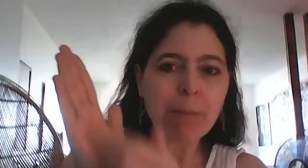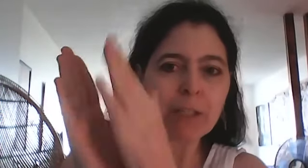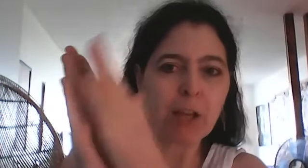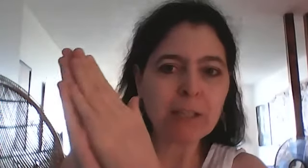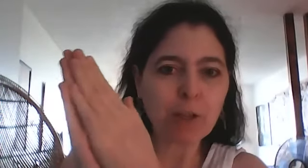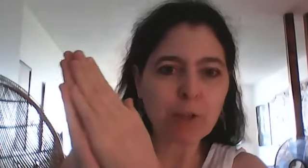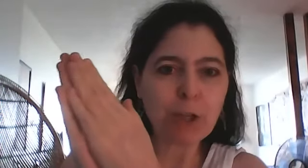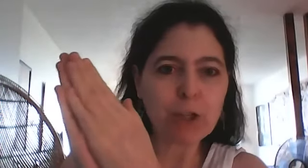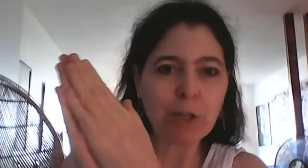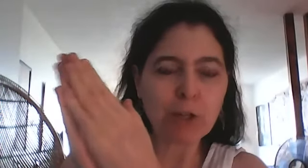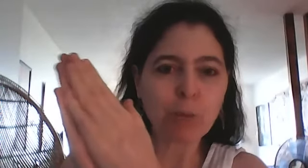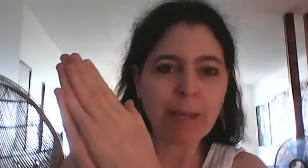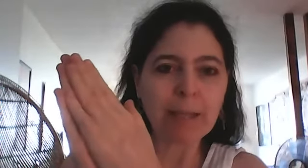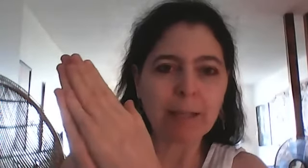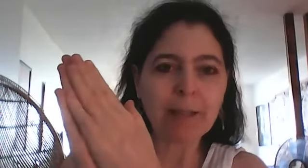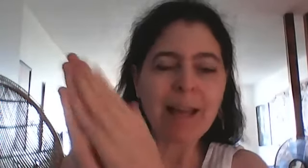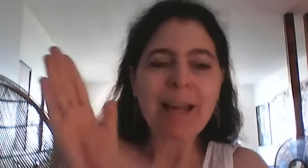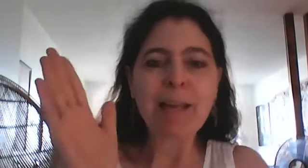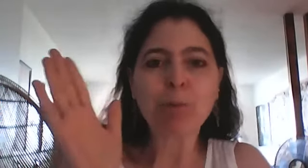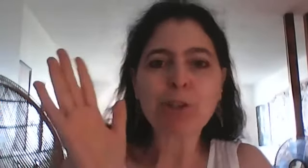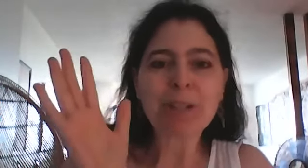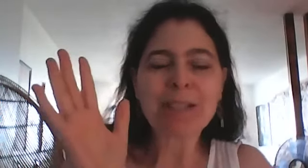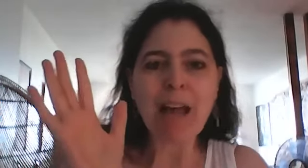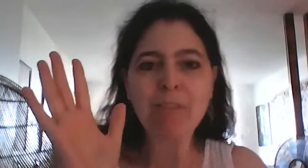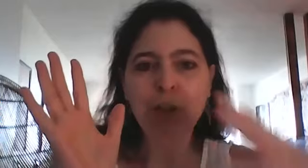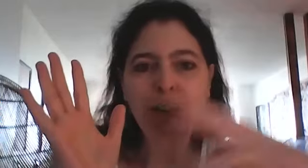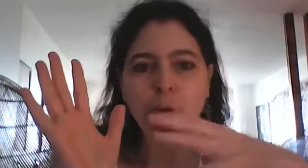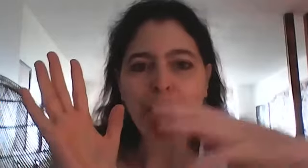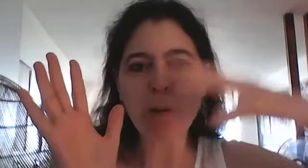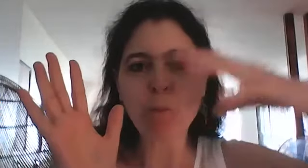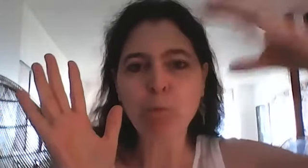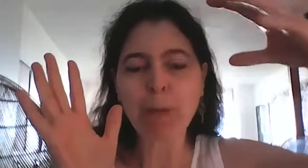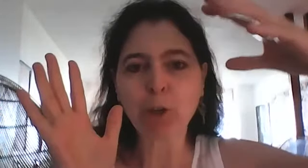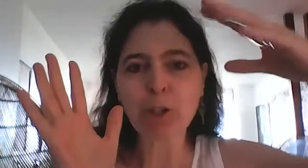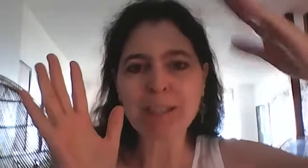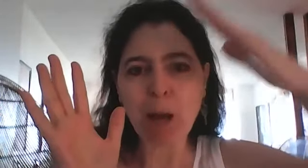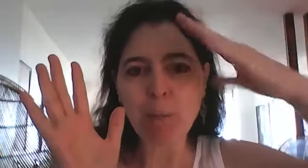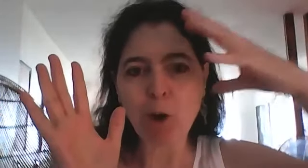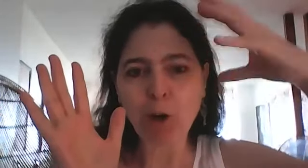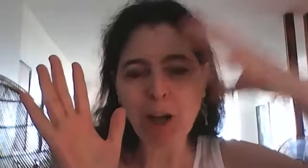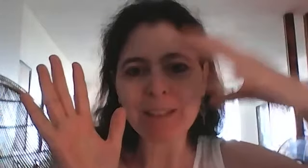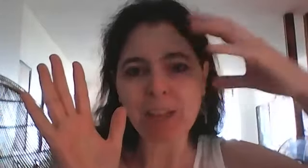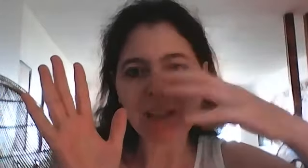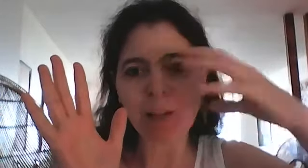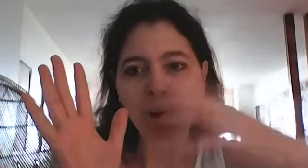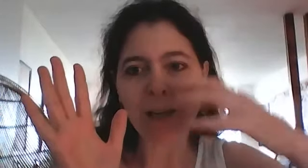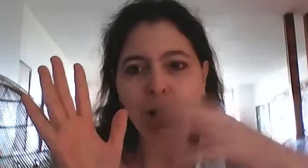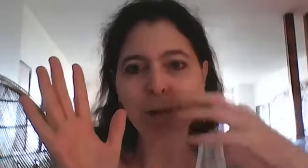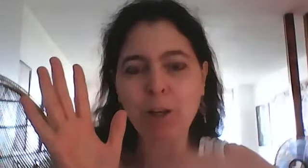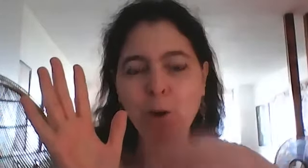personne qui reçoit le soin est là et pour ceux qui savent que l'être humain est comme une pyrus c'est comme un corps d'énergie dans l'autre dans l'autre dans l